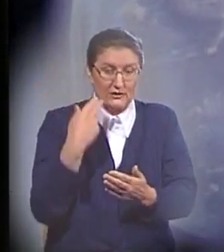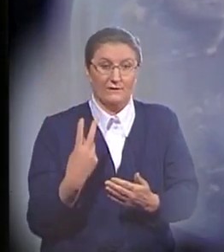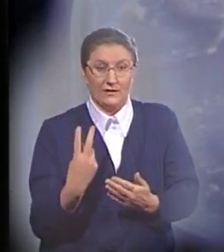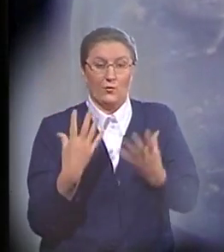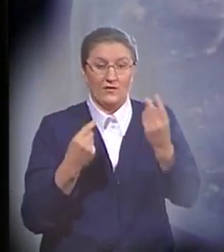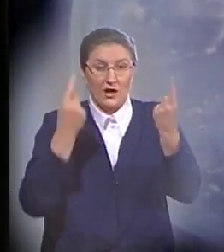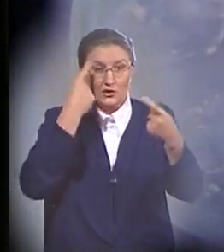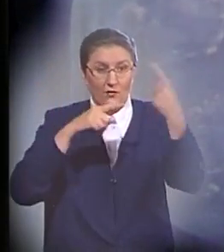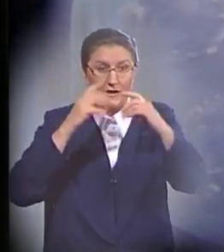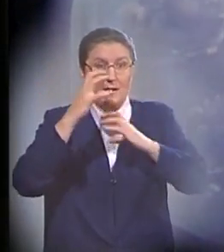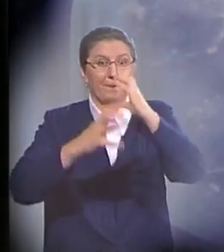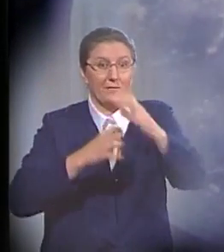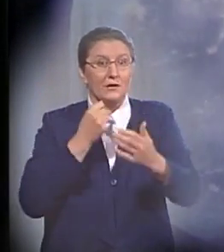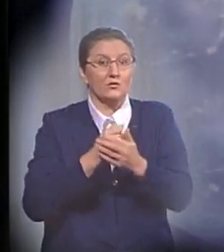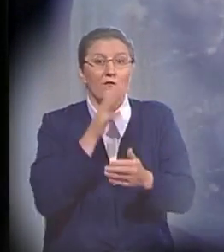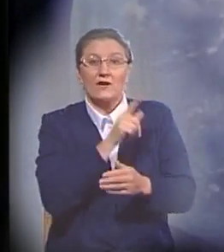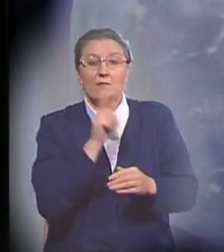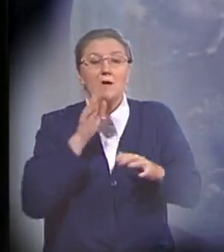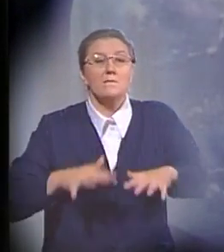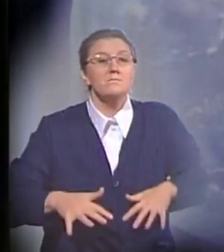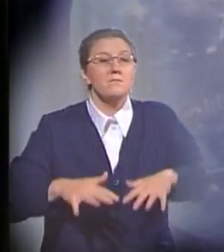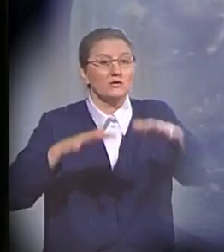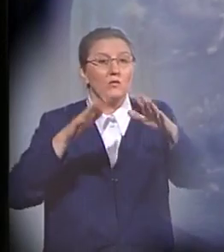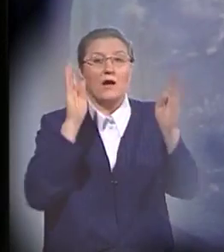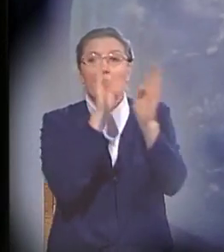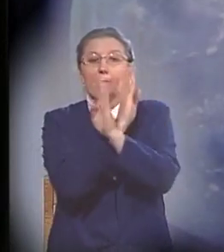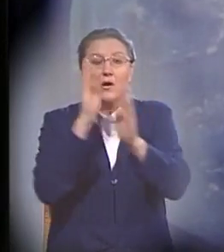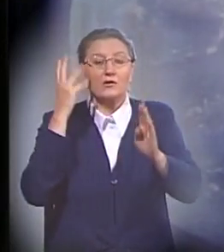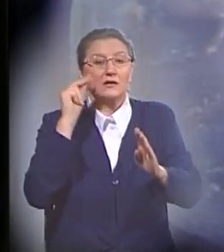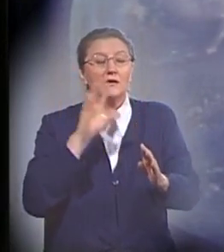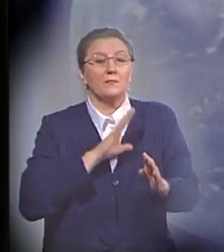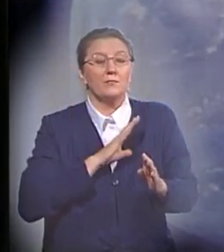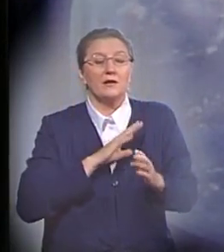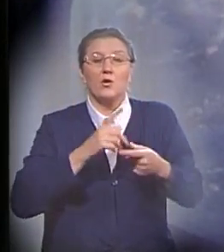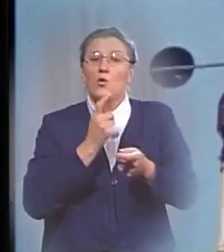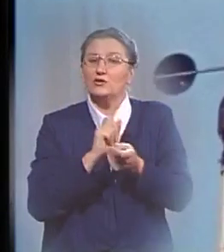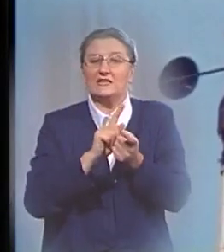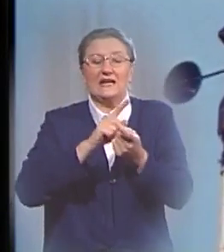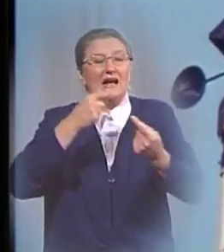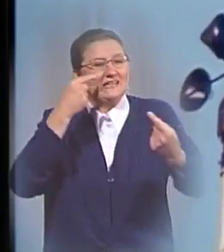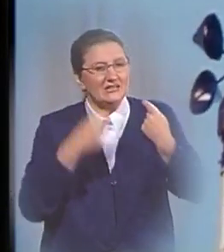сотворения мира до времени потопа, климатические условия тогда должны были в корне отличаться от сегодняшних.